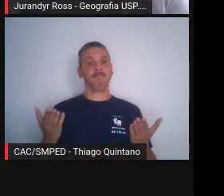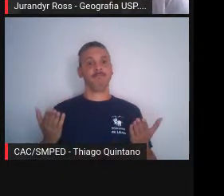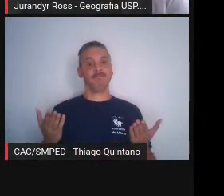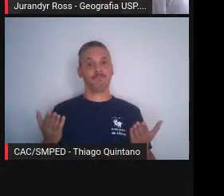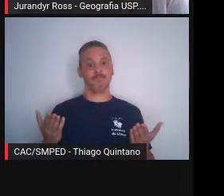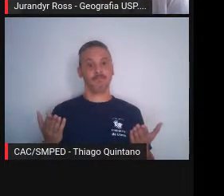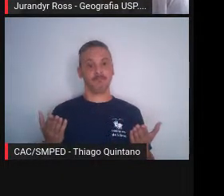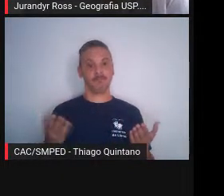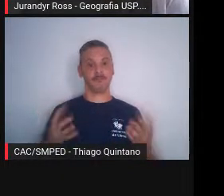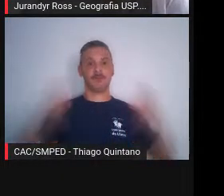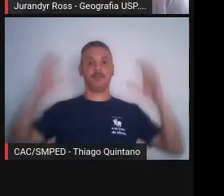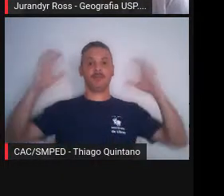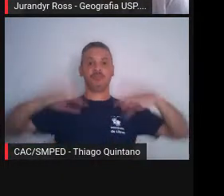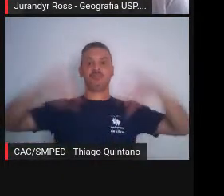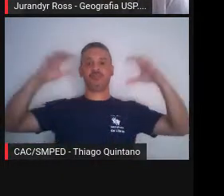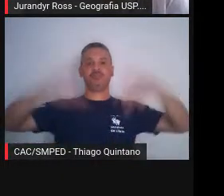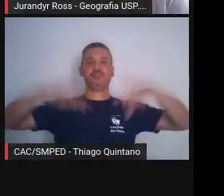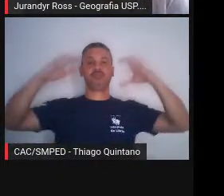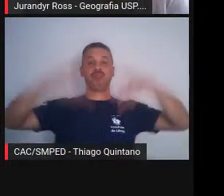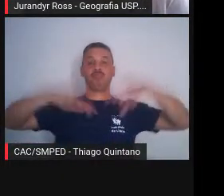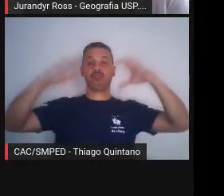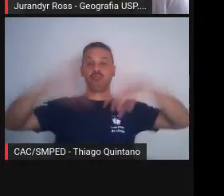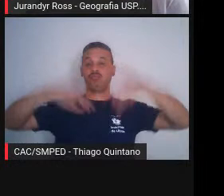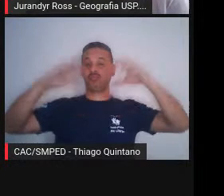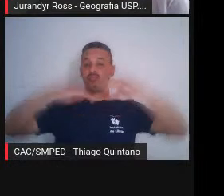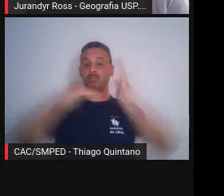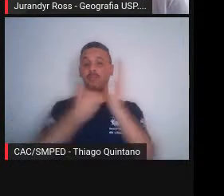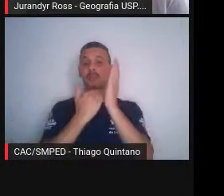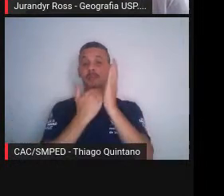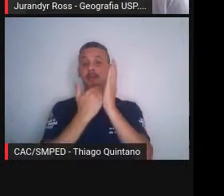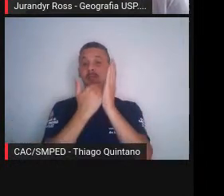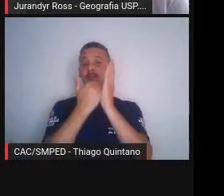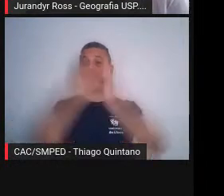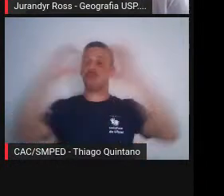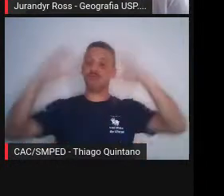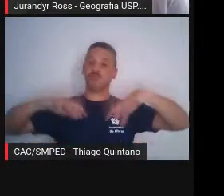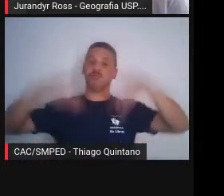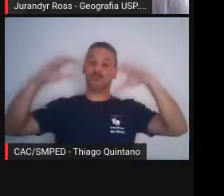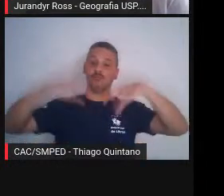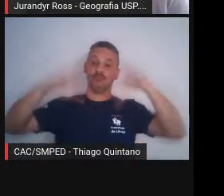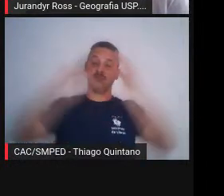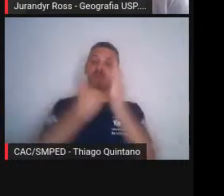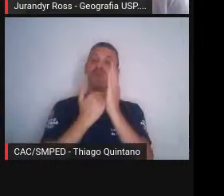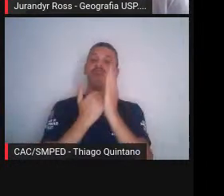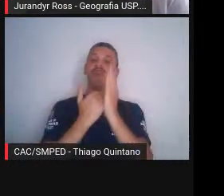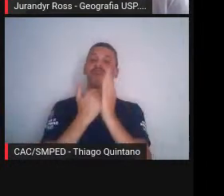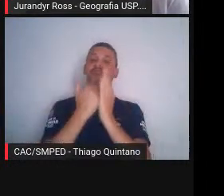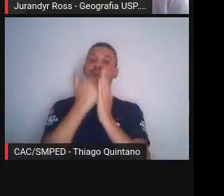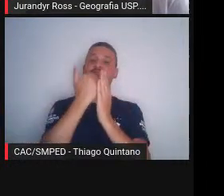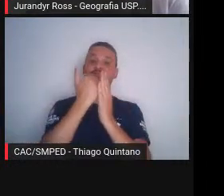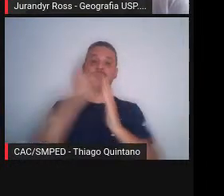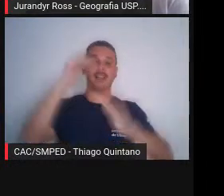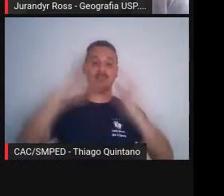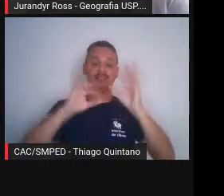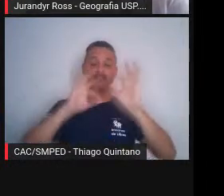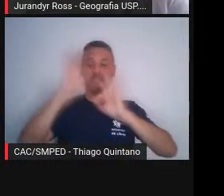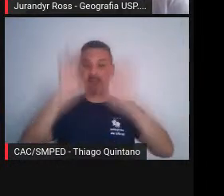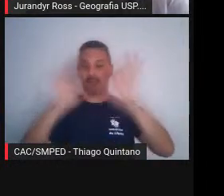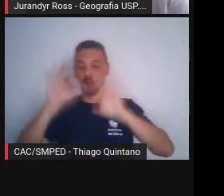chove muito, às vezes chove mais de dois milímetros, dois milímetros por ano, mas às vezes chove só novecentos.